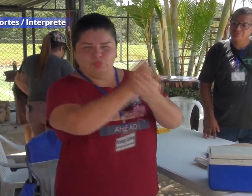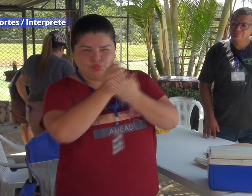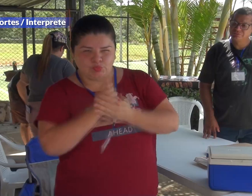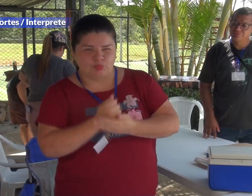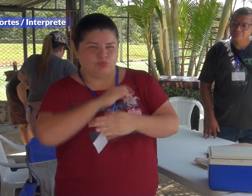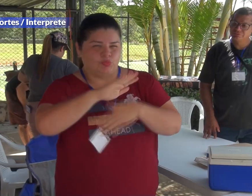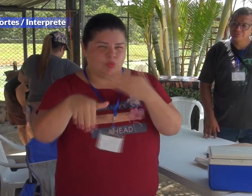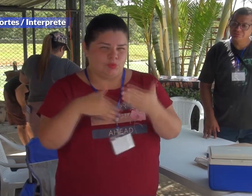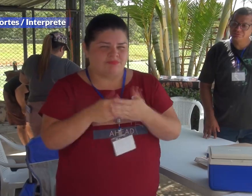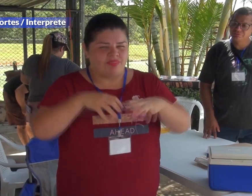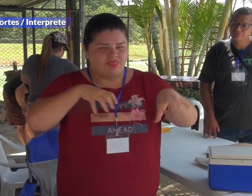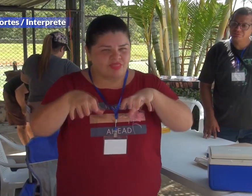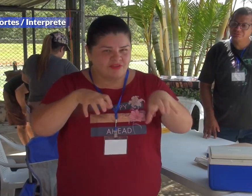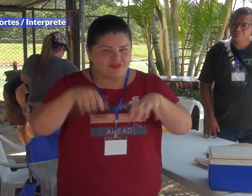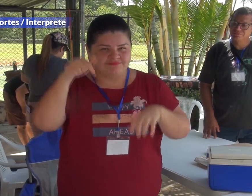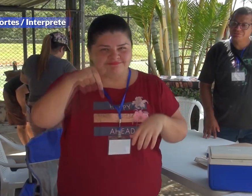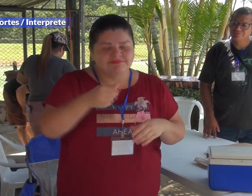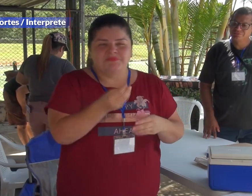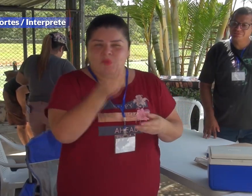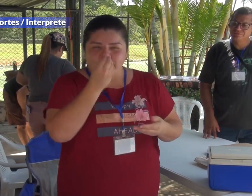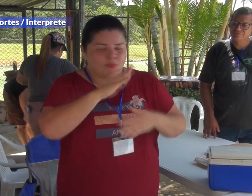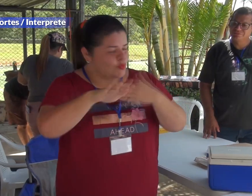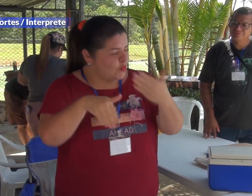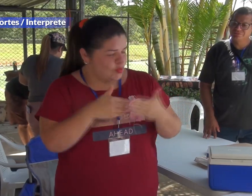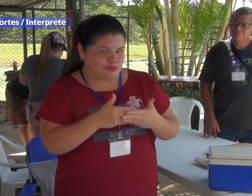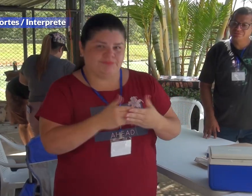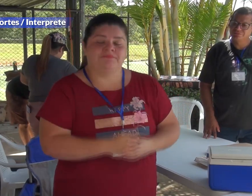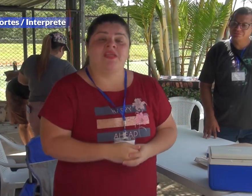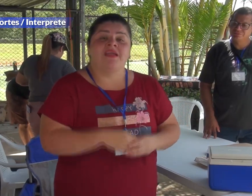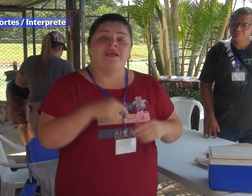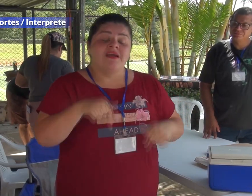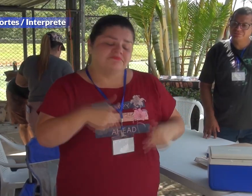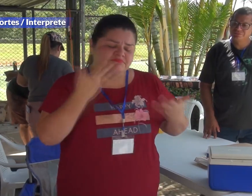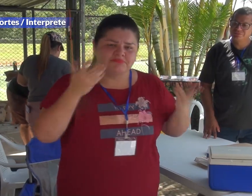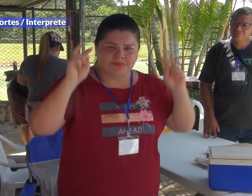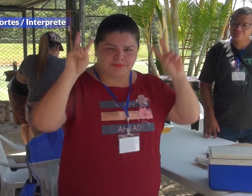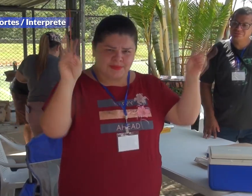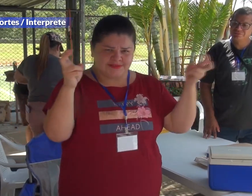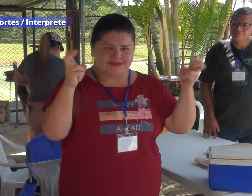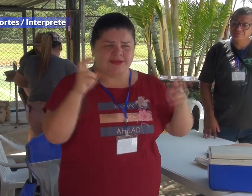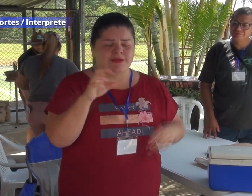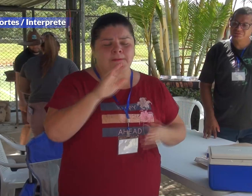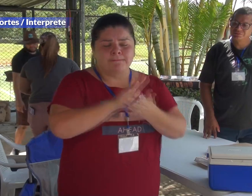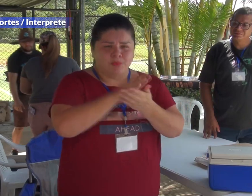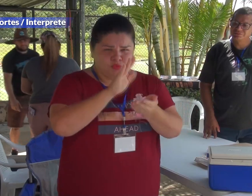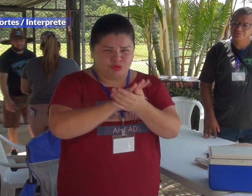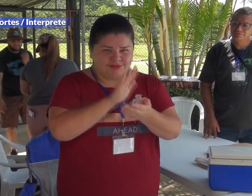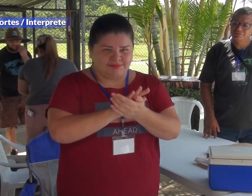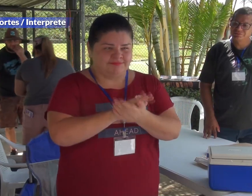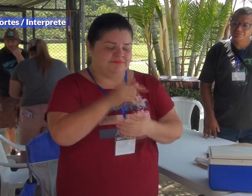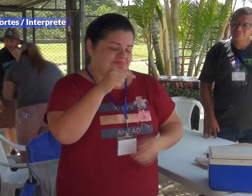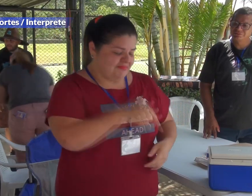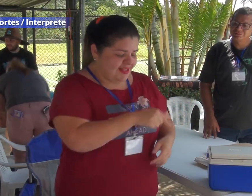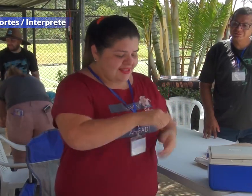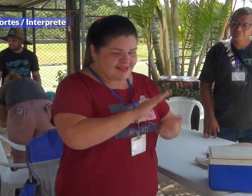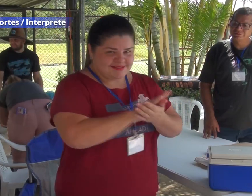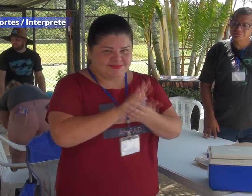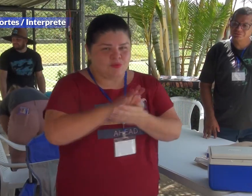municipalidad que nos ha apoyado tanto en toda esta actividad. Nos ha ayudado de muchas maneras. En el tema de que estoy